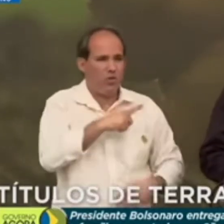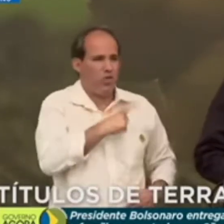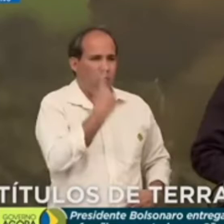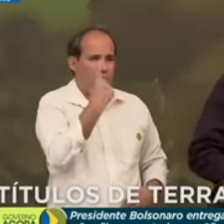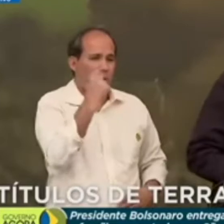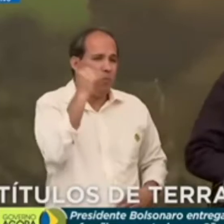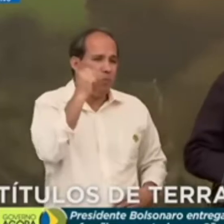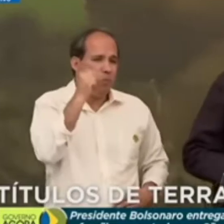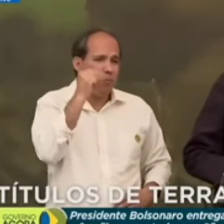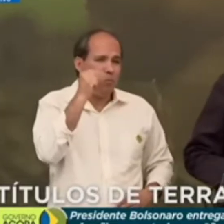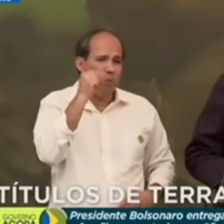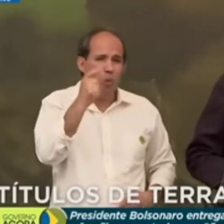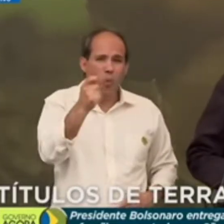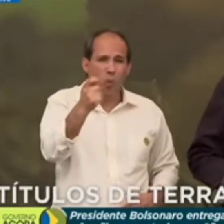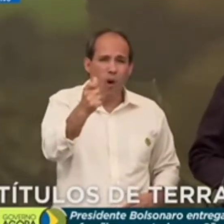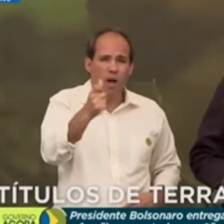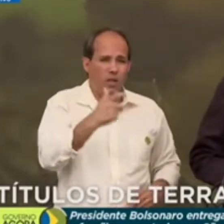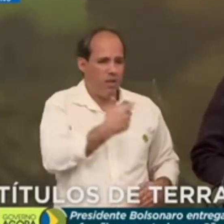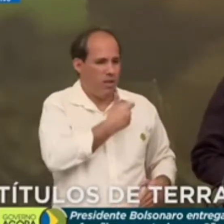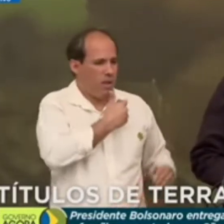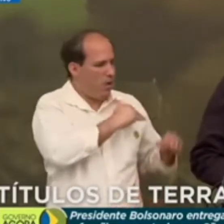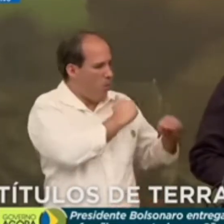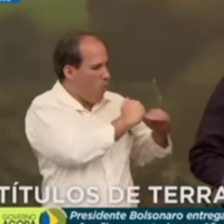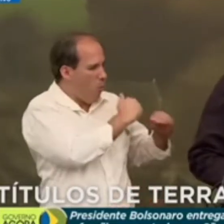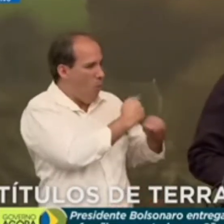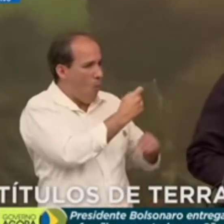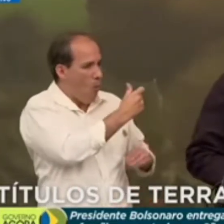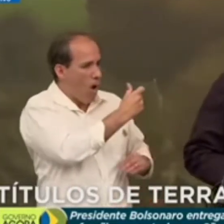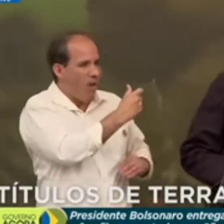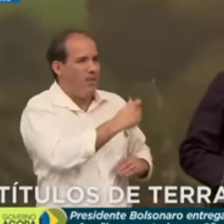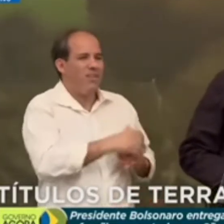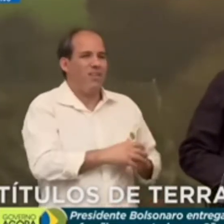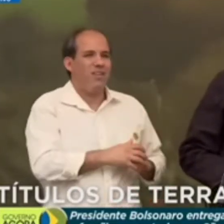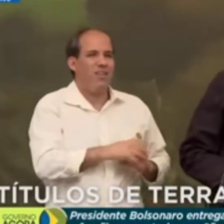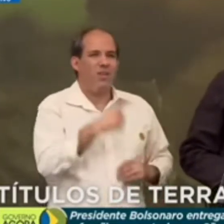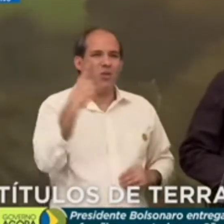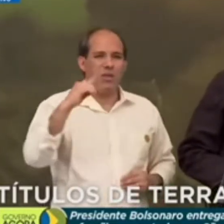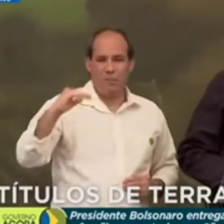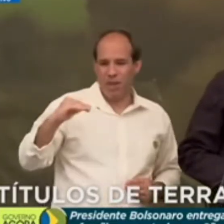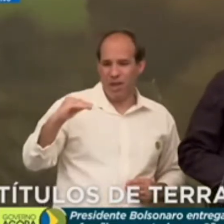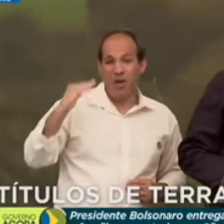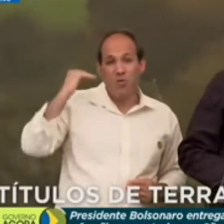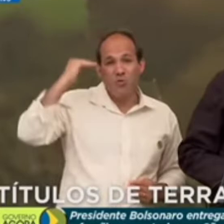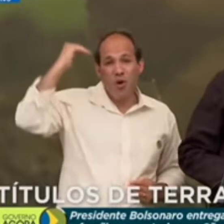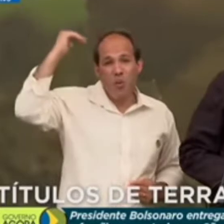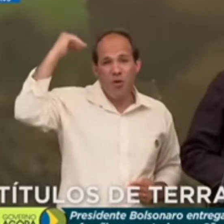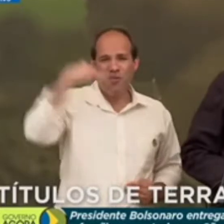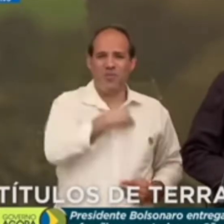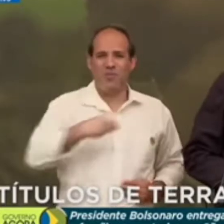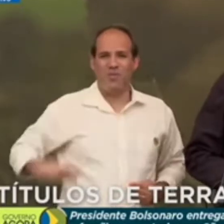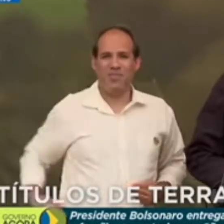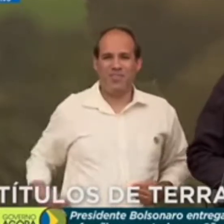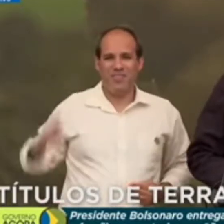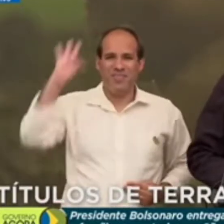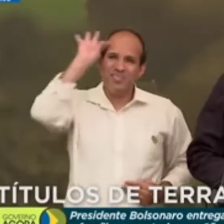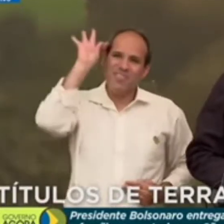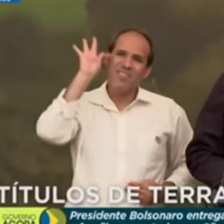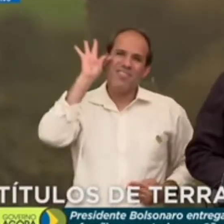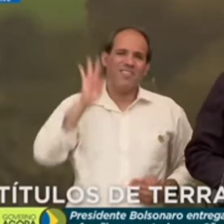senhora de quase a minha idade, a nossa pequena grande ministra, Tereza Cristina.